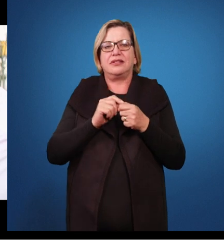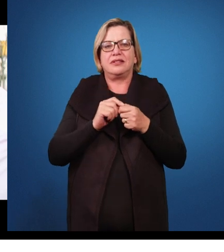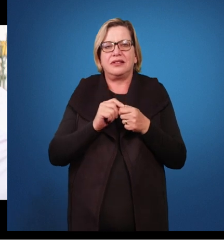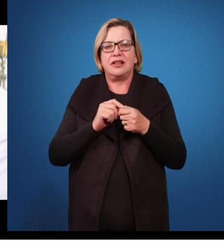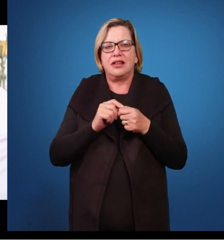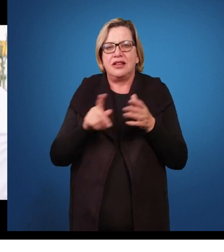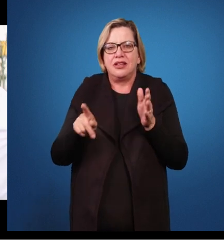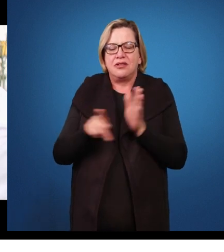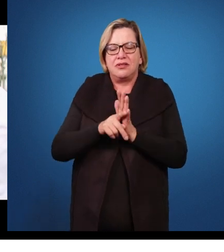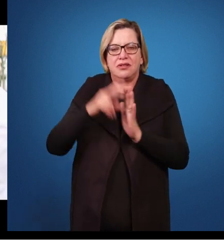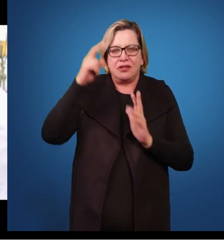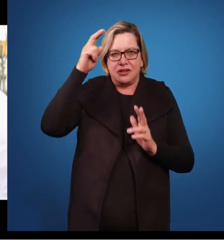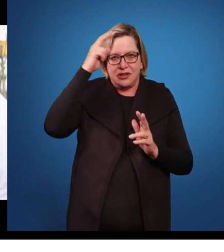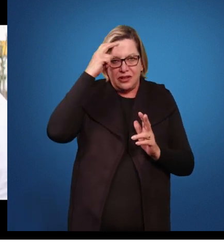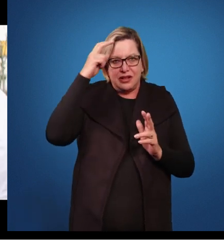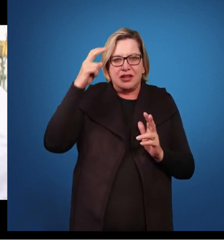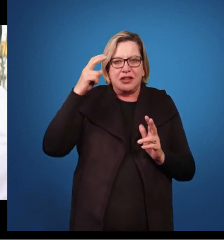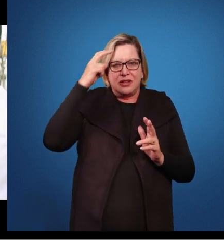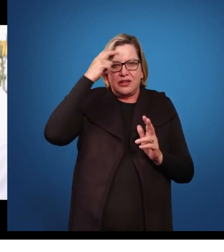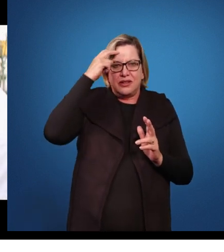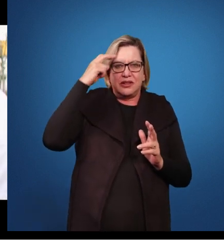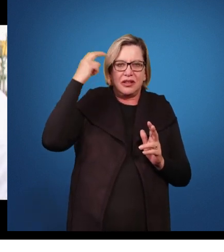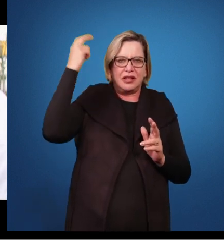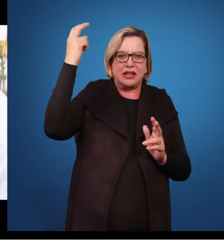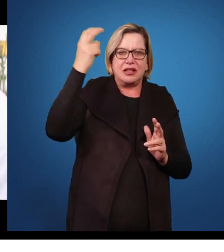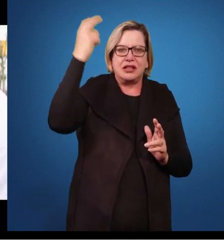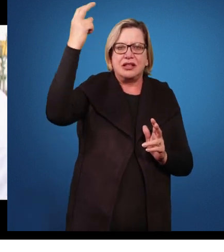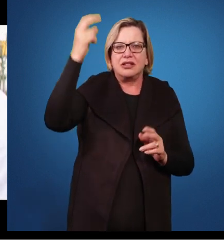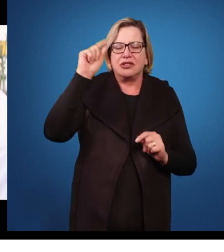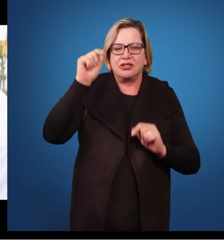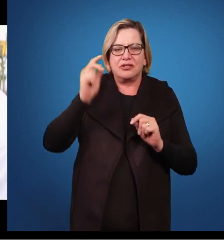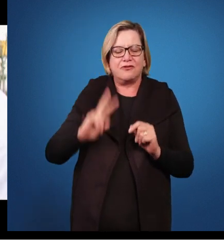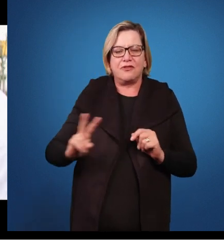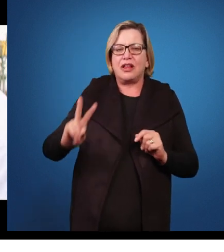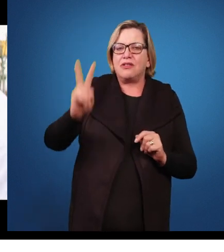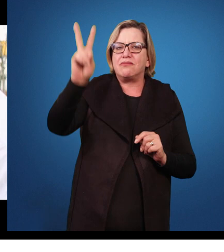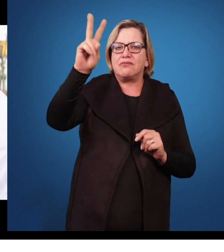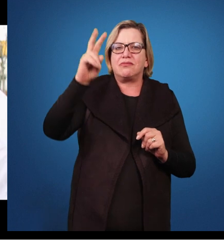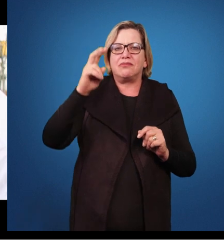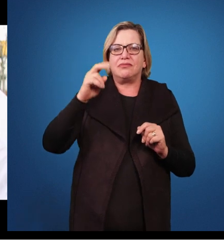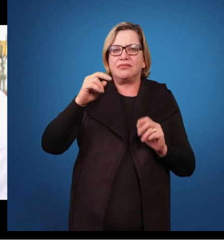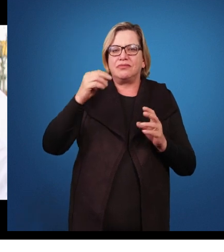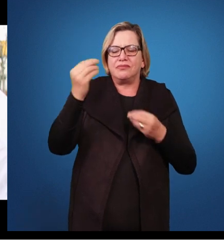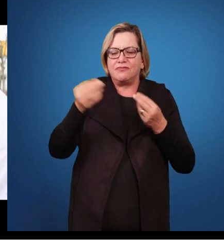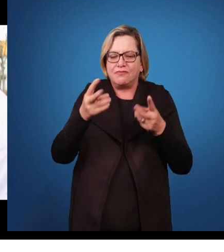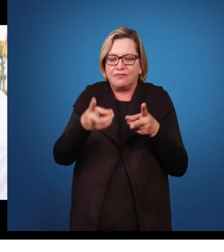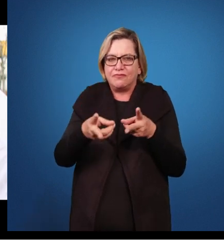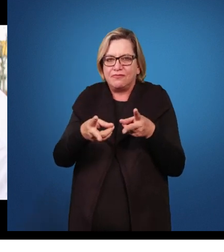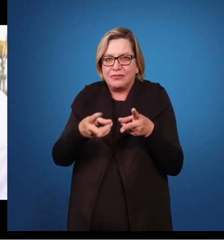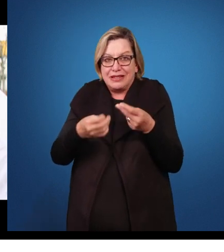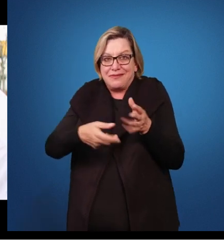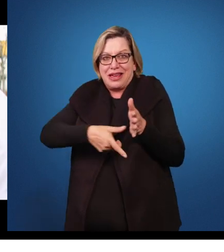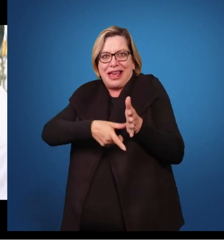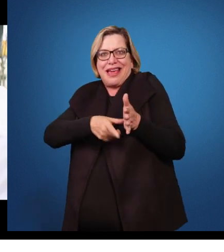da superdotação, gente valoriza muito a questão da identificação. O quanto mais cedo, melhor.